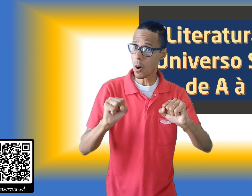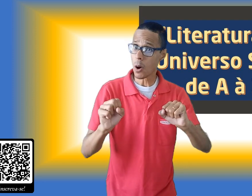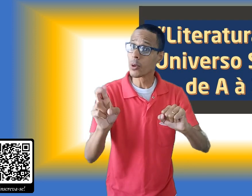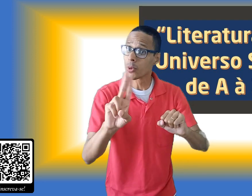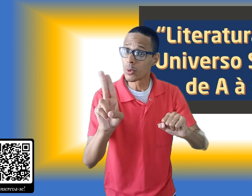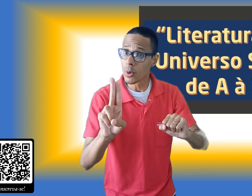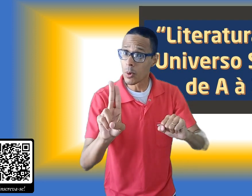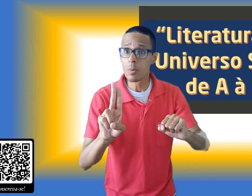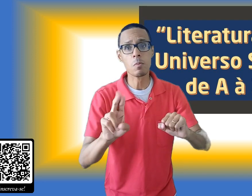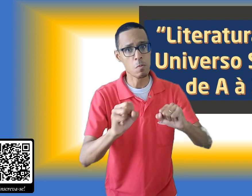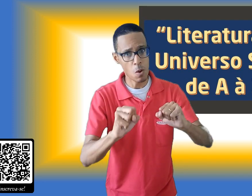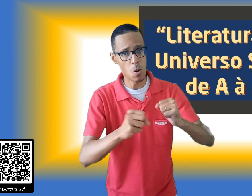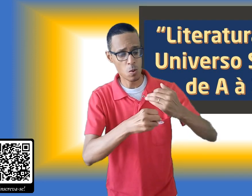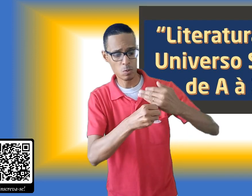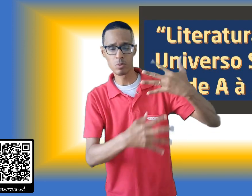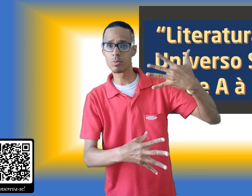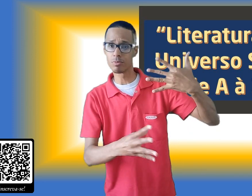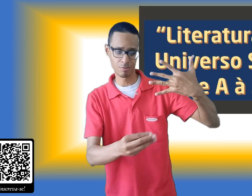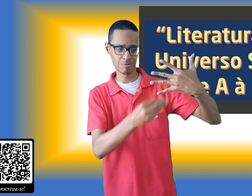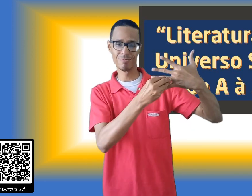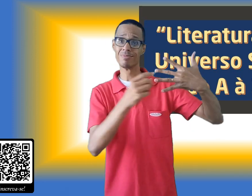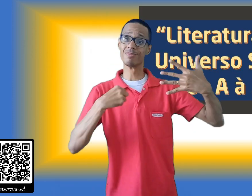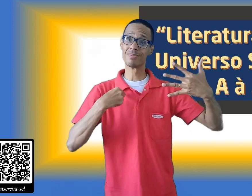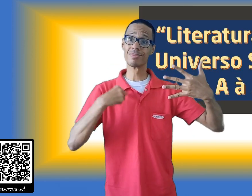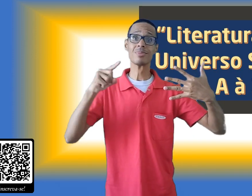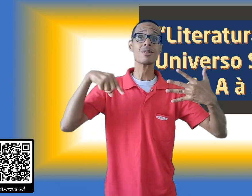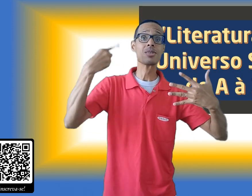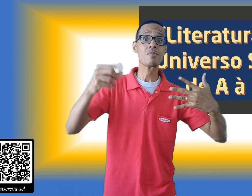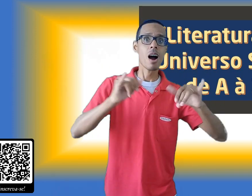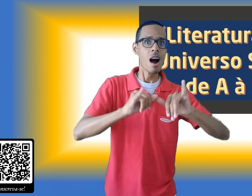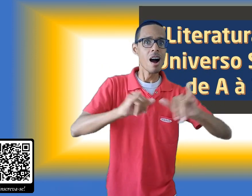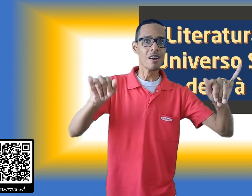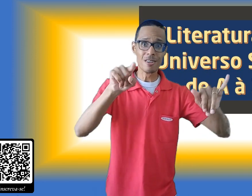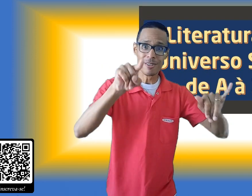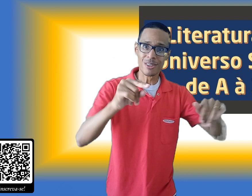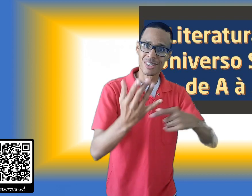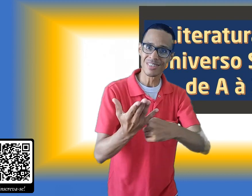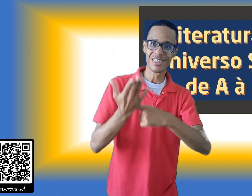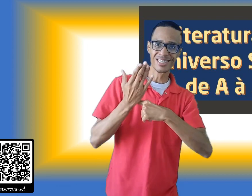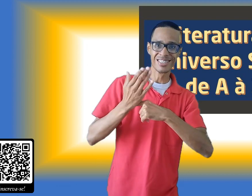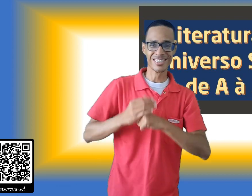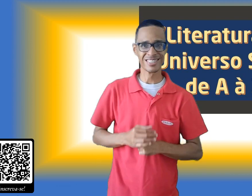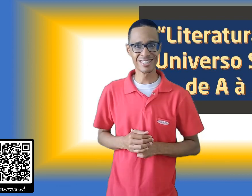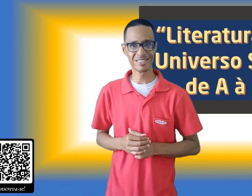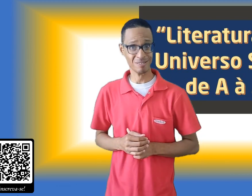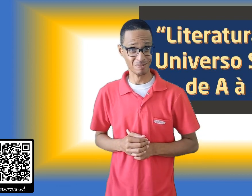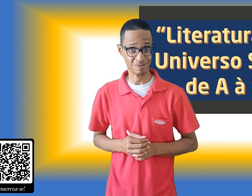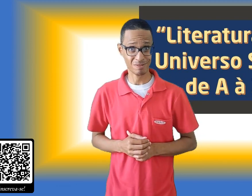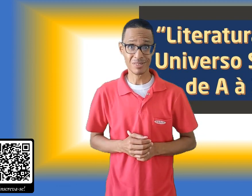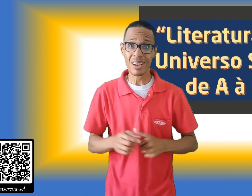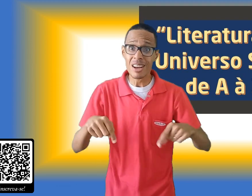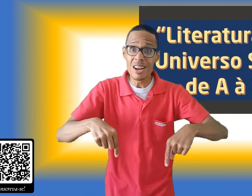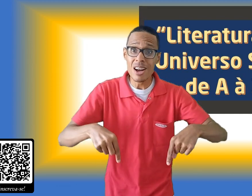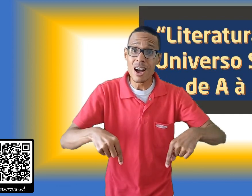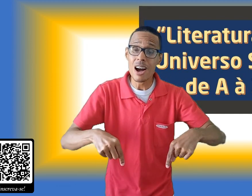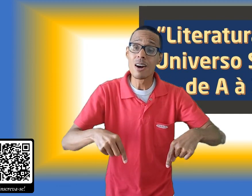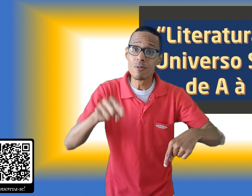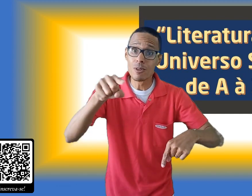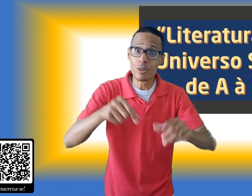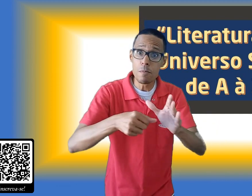Poderá, se desejar, colocar o seu nome pra que eu o mencione como colaborador do canal. Se você chegou